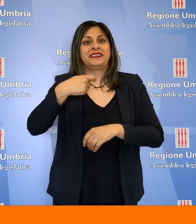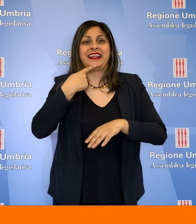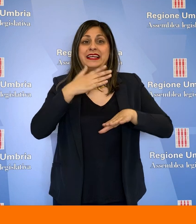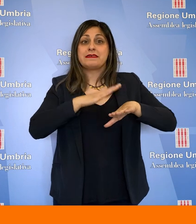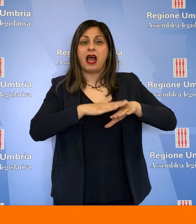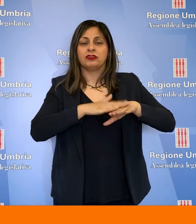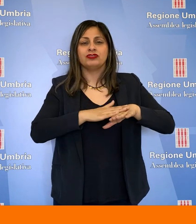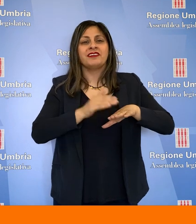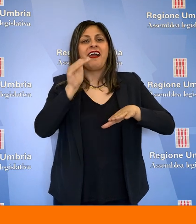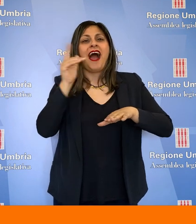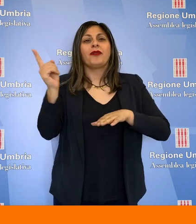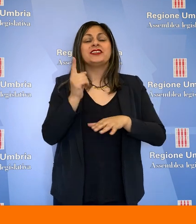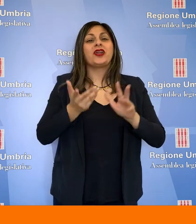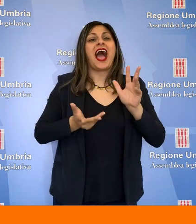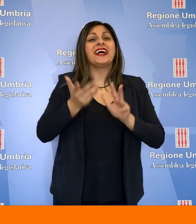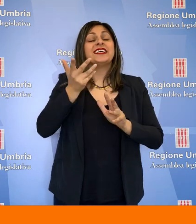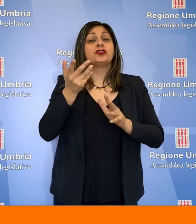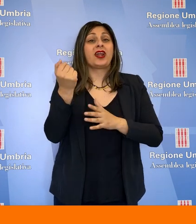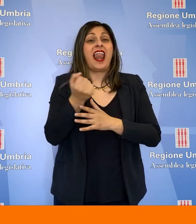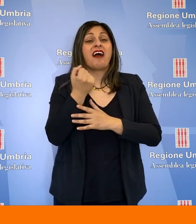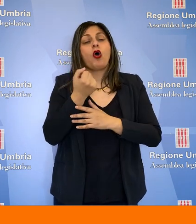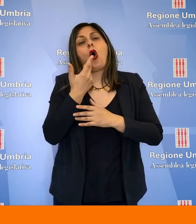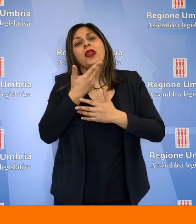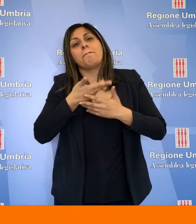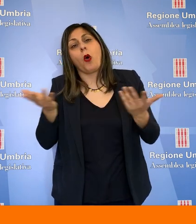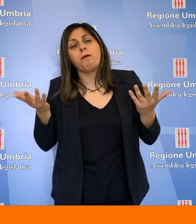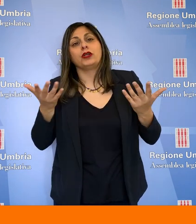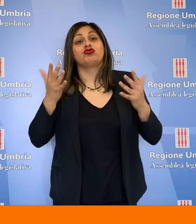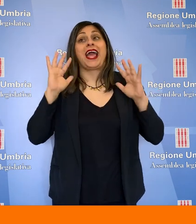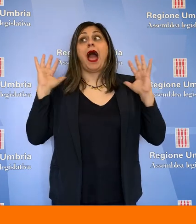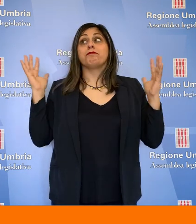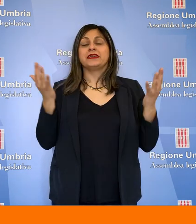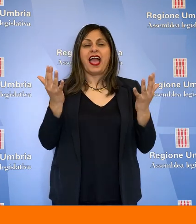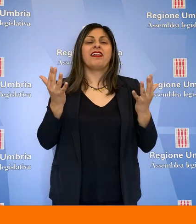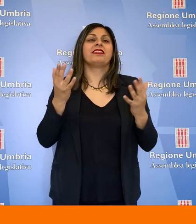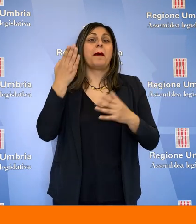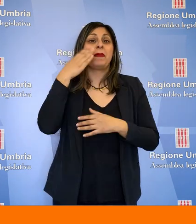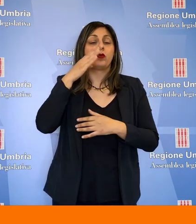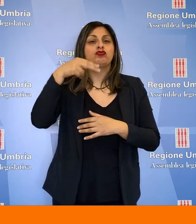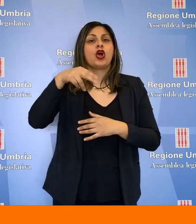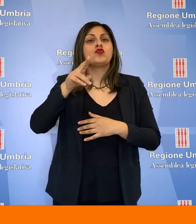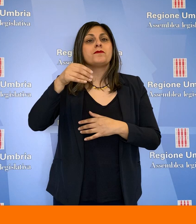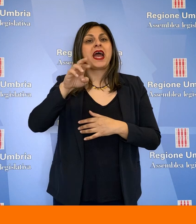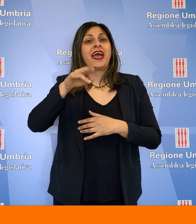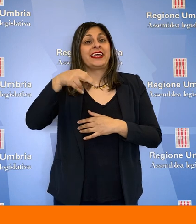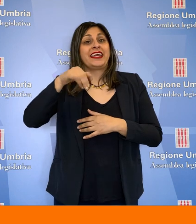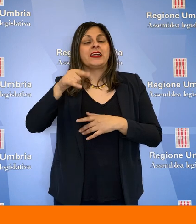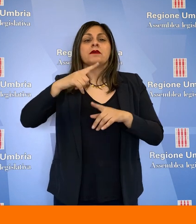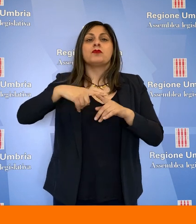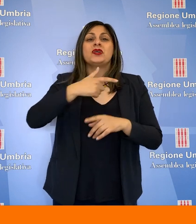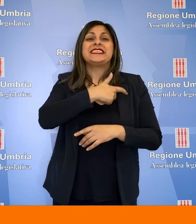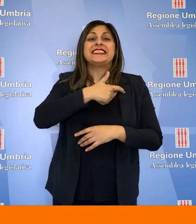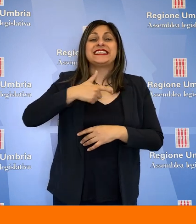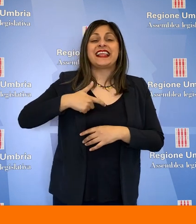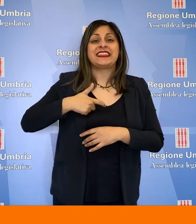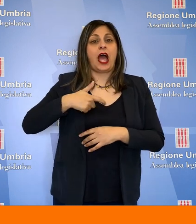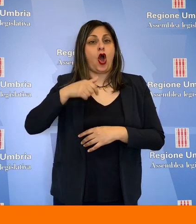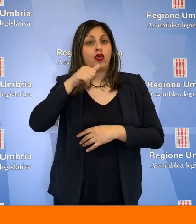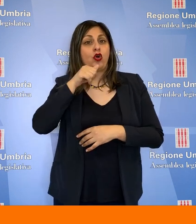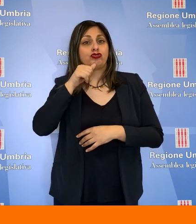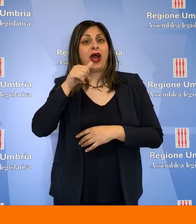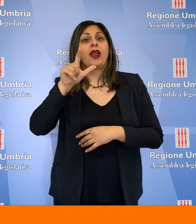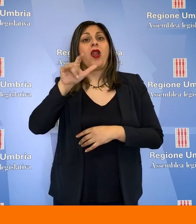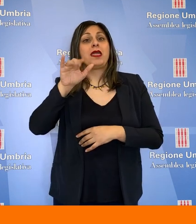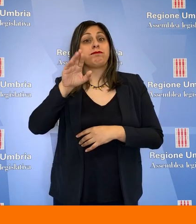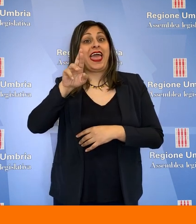in seconda commissione, presieduta da Valerio Mancini, dall'audizione dell'assessore lavori pubblici ed ambiente del Comune di Perugia, Otello Numerini,